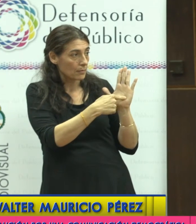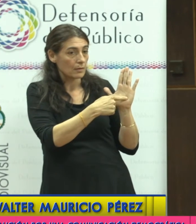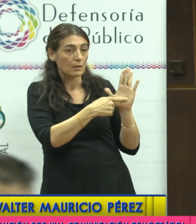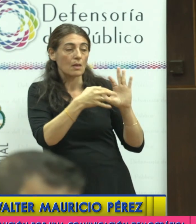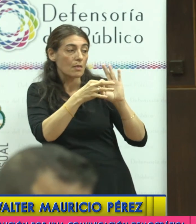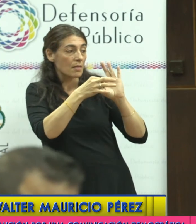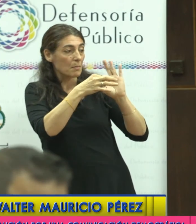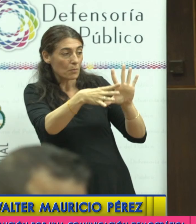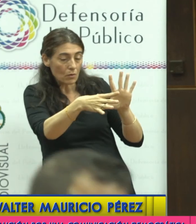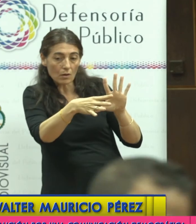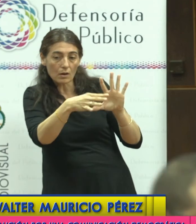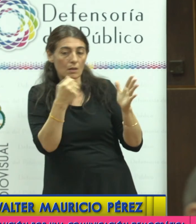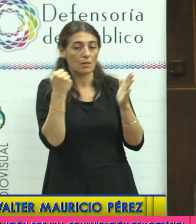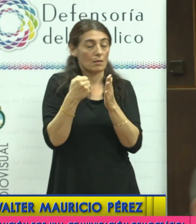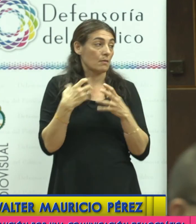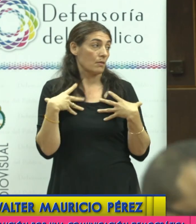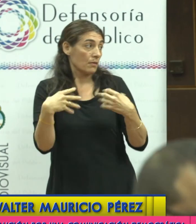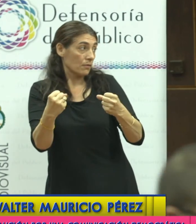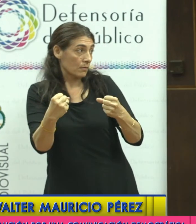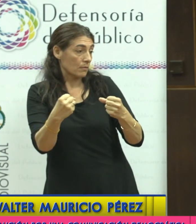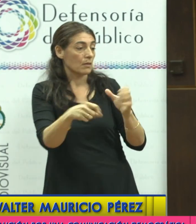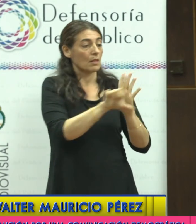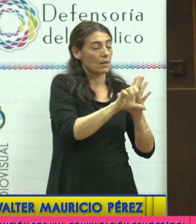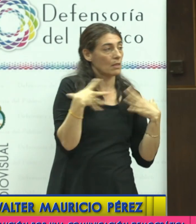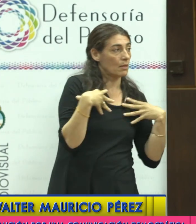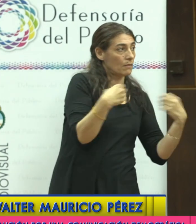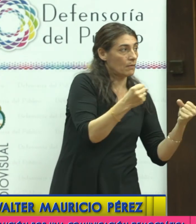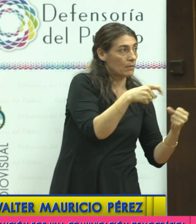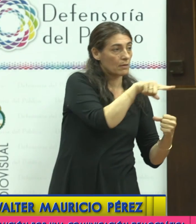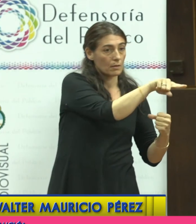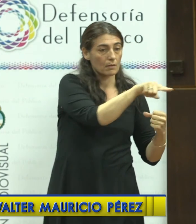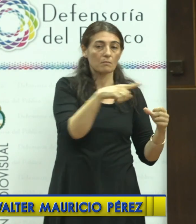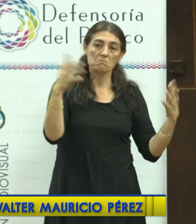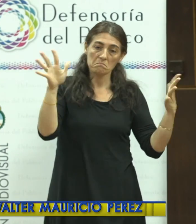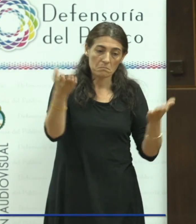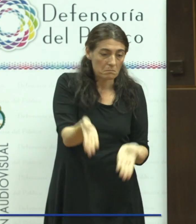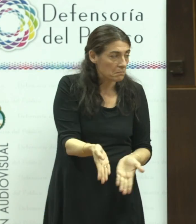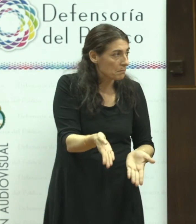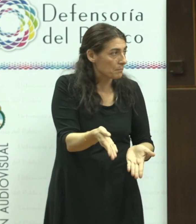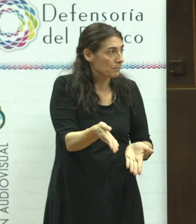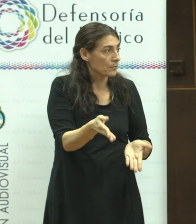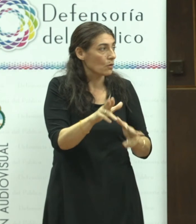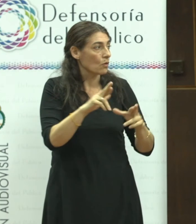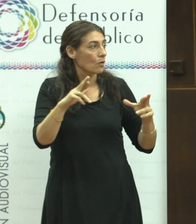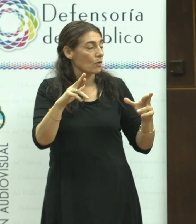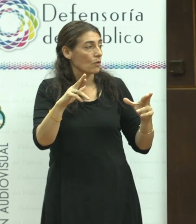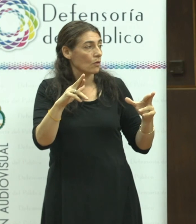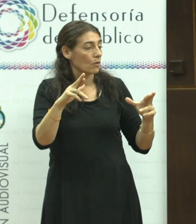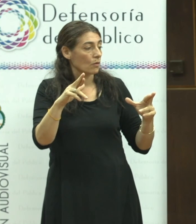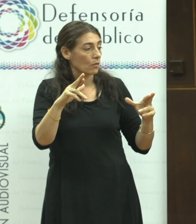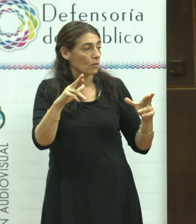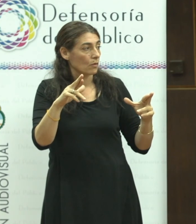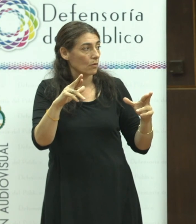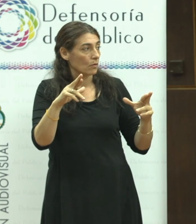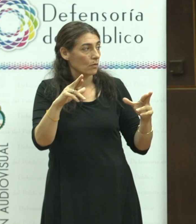democracia. Así que, bueno, muchas gracias y celebro este encuentro y ojalá se pudiera hacer en muchos otros